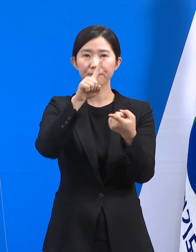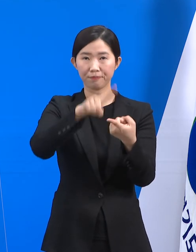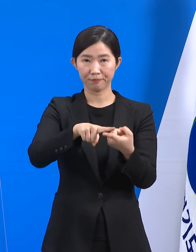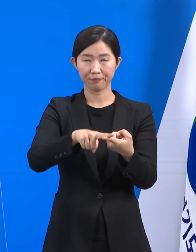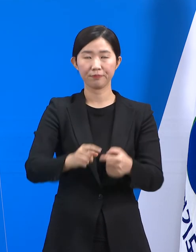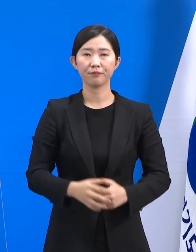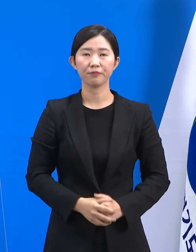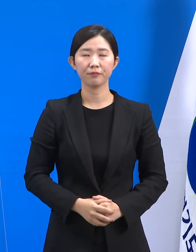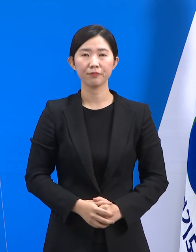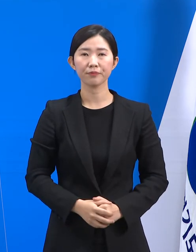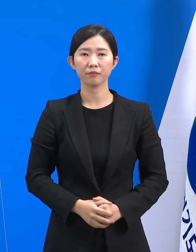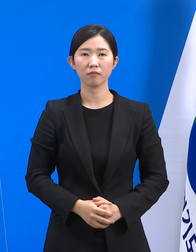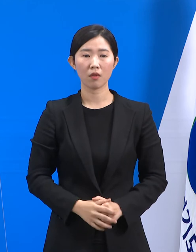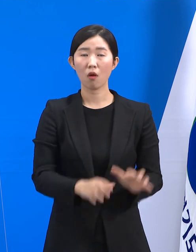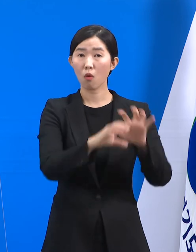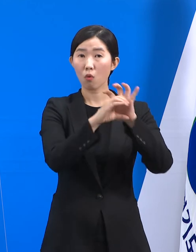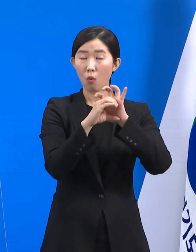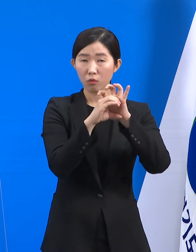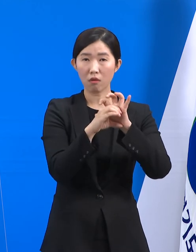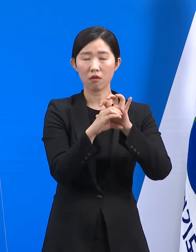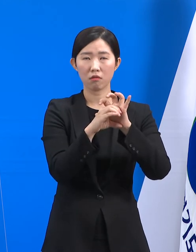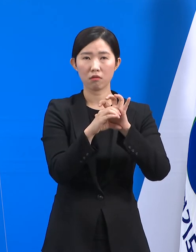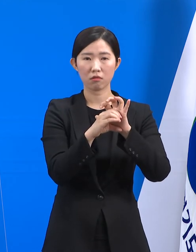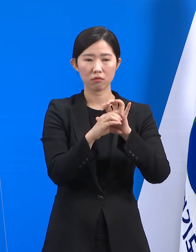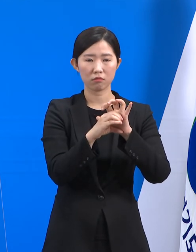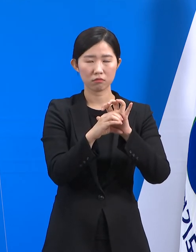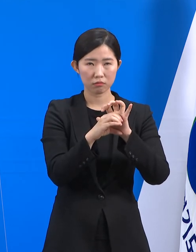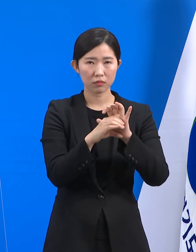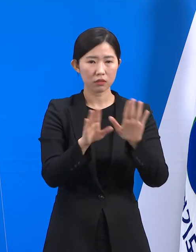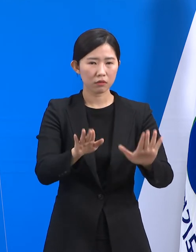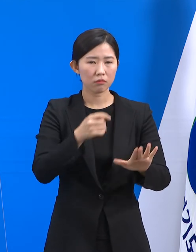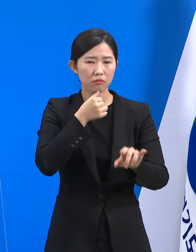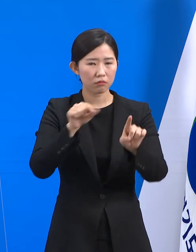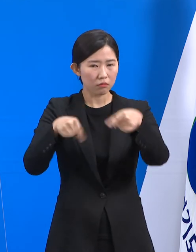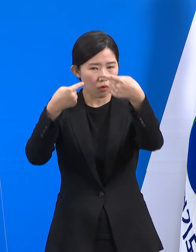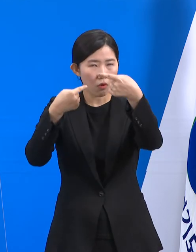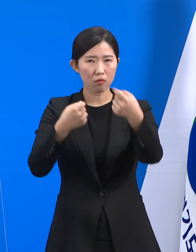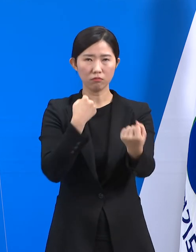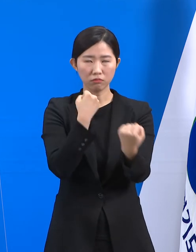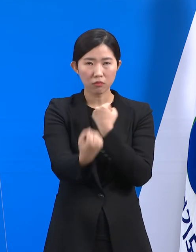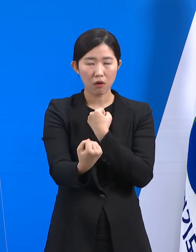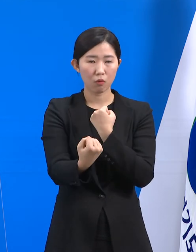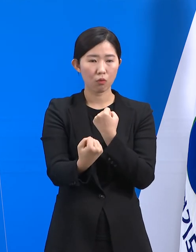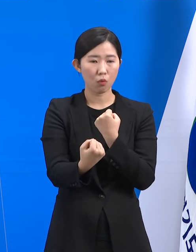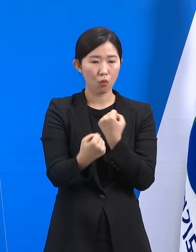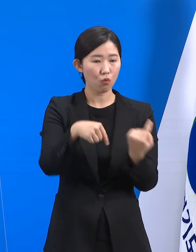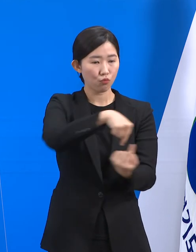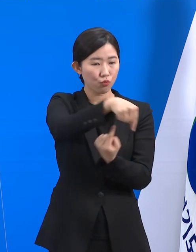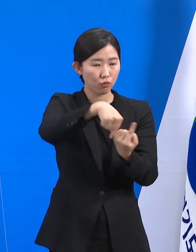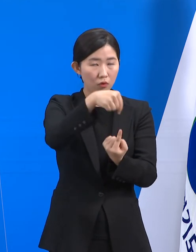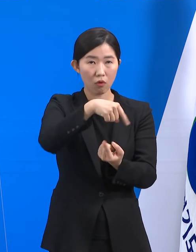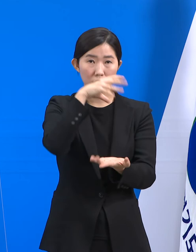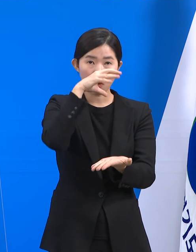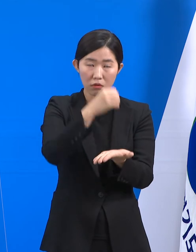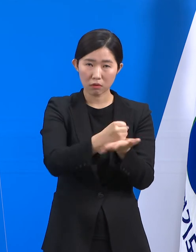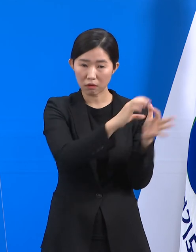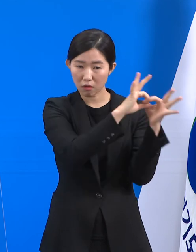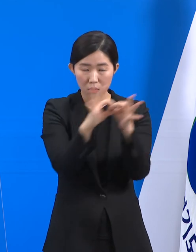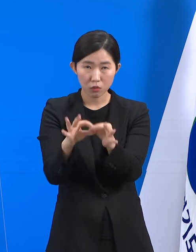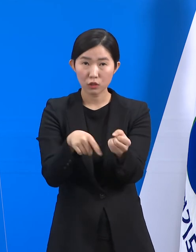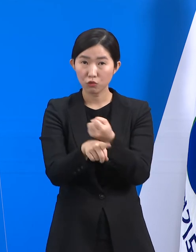코로나19 대응 체계가 밤낮 없이 운영될 수 있는 이유는 누군가 긴 밤과 새벽에도 깨어있기 때문입니다.